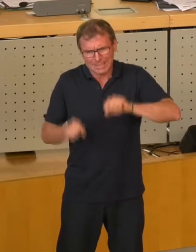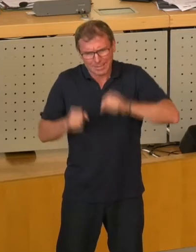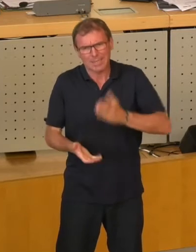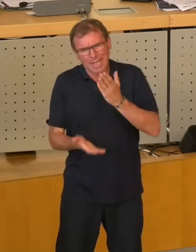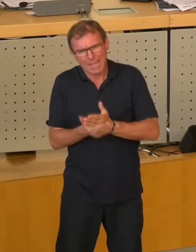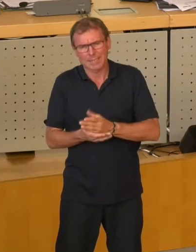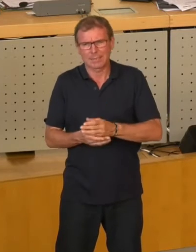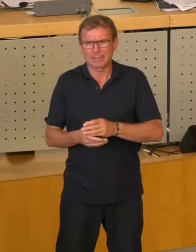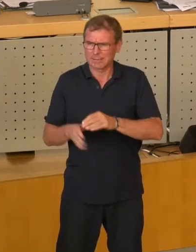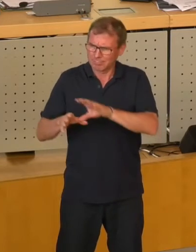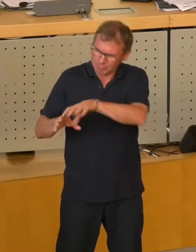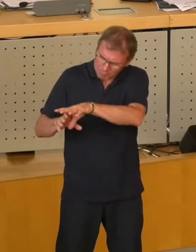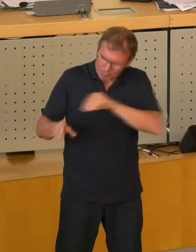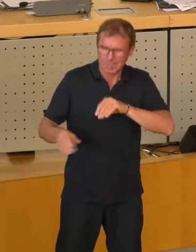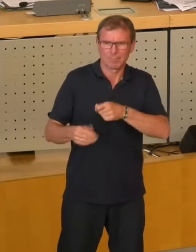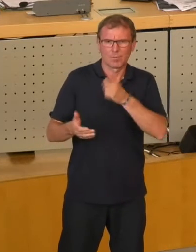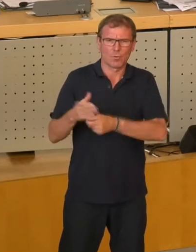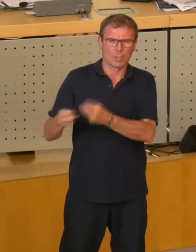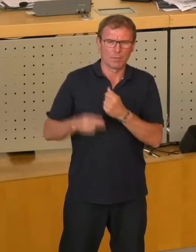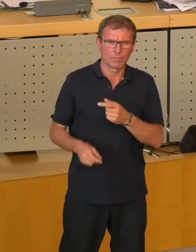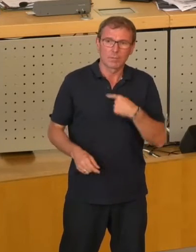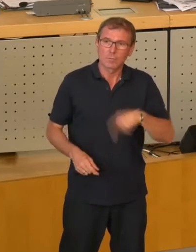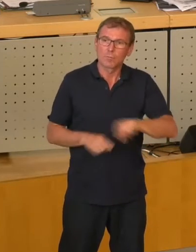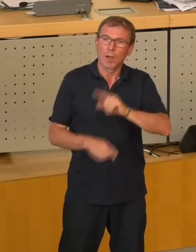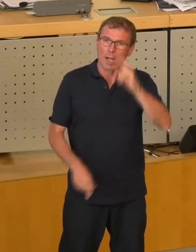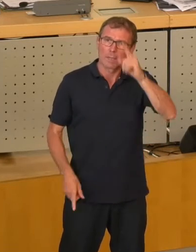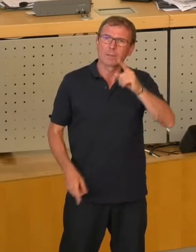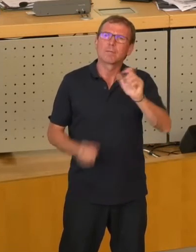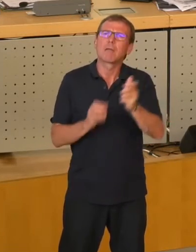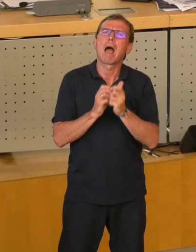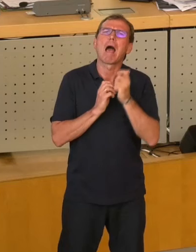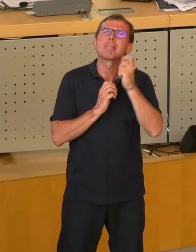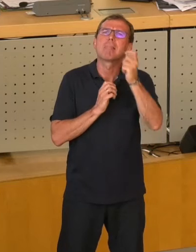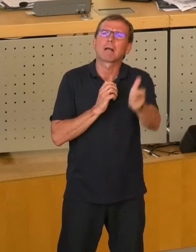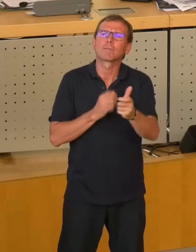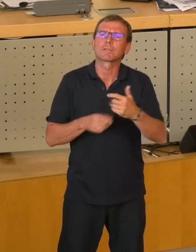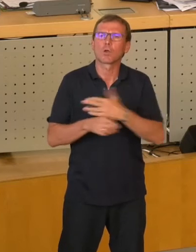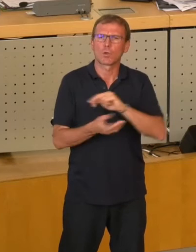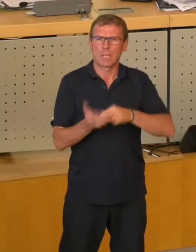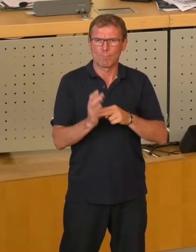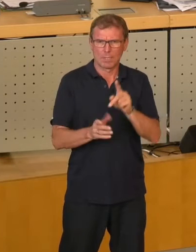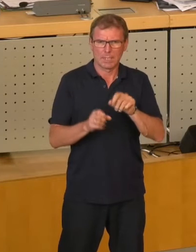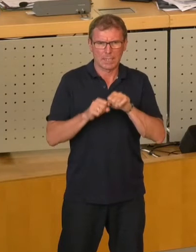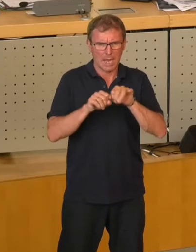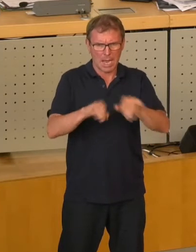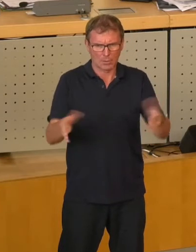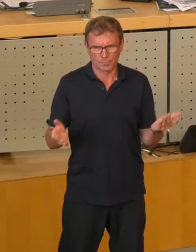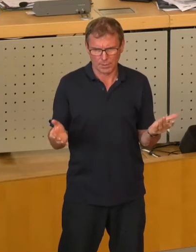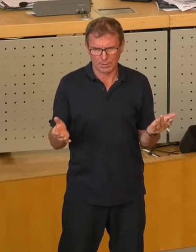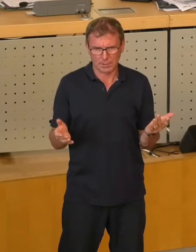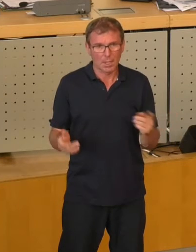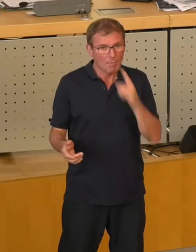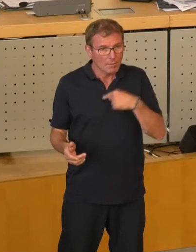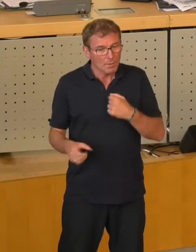Das halte ich für ein gutes Beispiel, an das man auch erinnern sollte, wie langfristig angelegt grüne Politik dann wirkt. Wenn man etwas